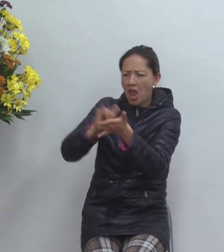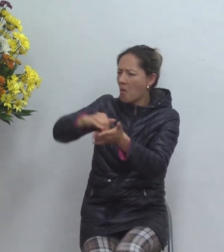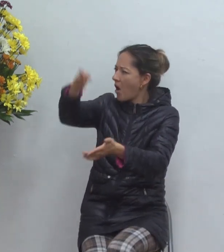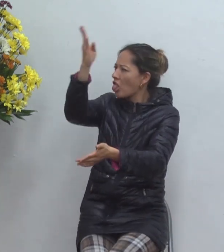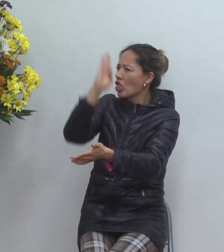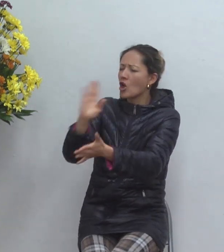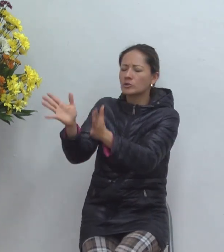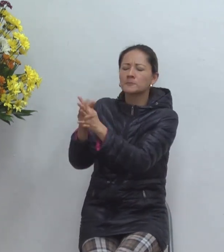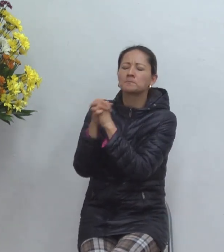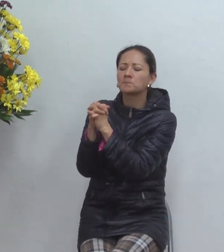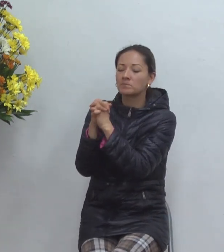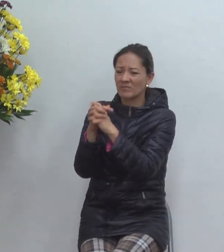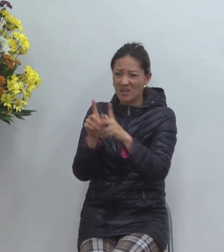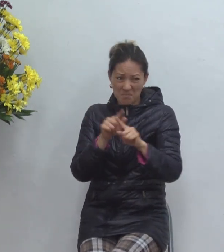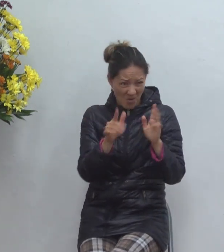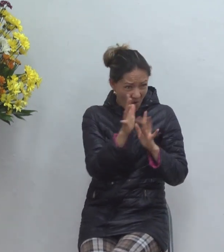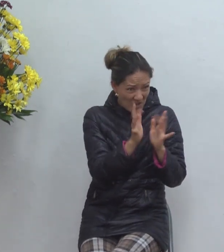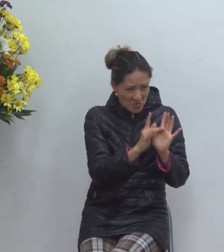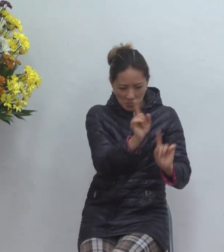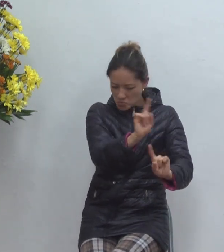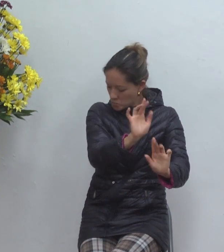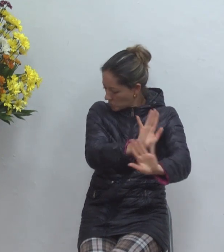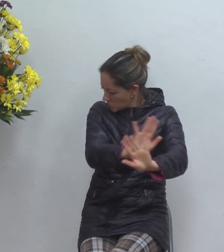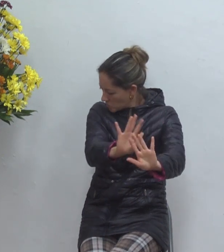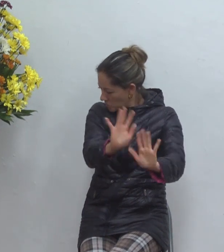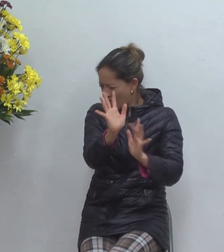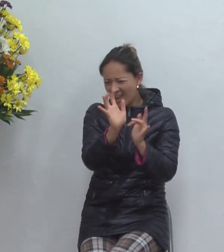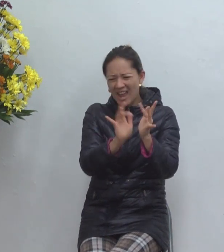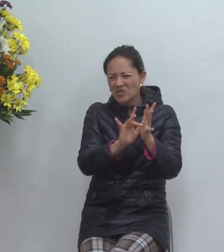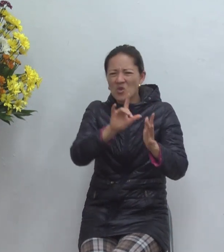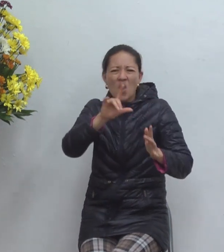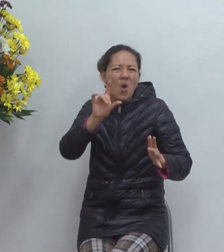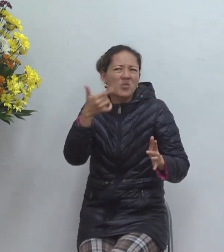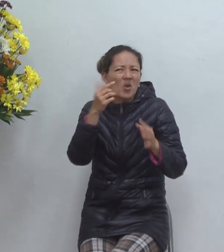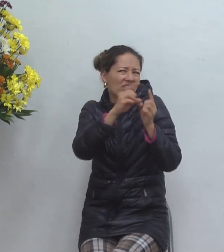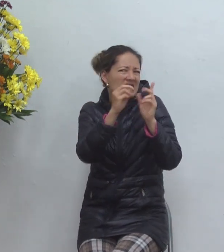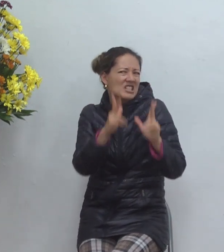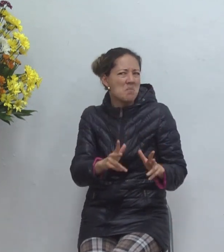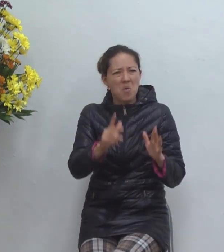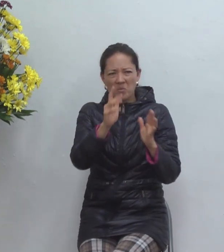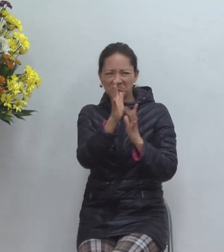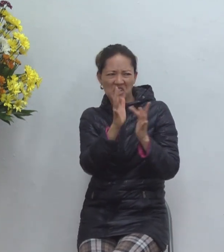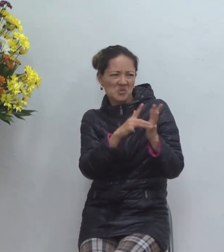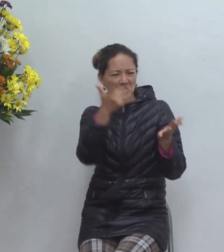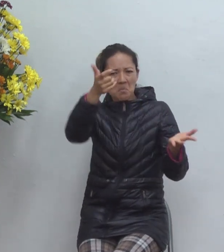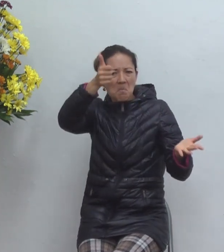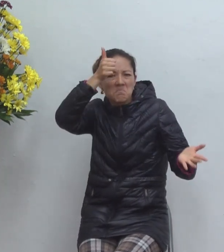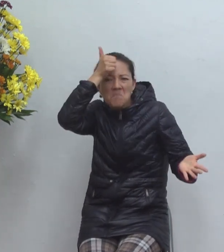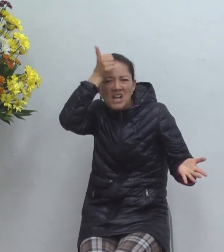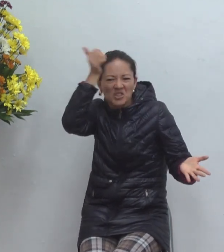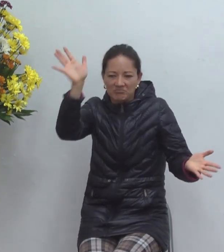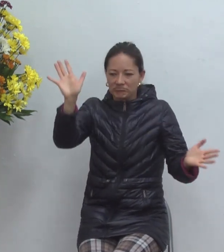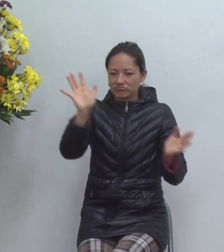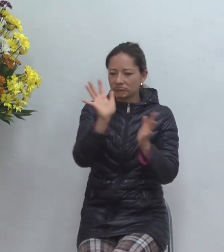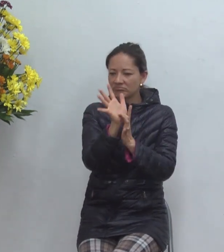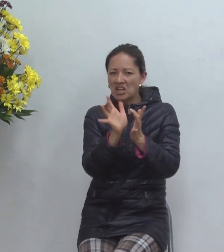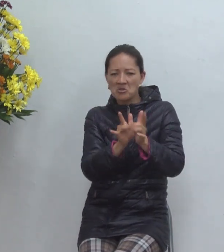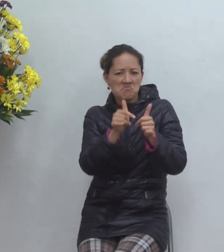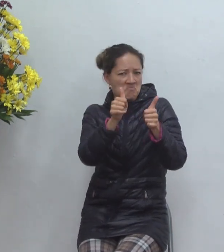no no se perdió no Jesús es otro iniciado Jesús es un maestro Jesús es un religioso Jesús es un buen agente es un filósofo